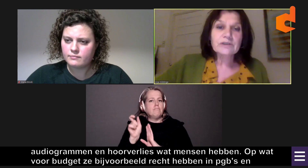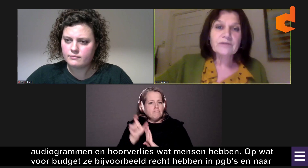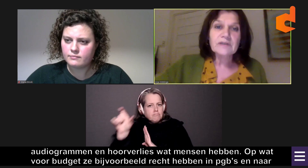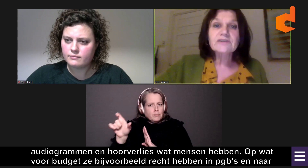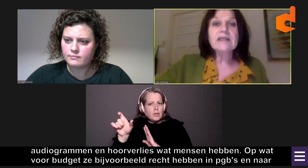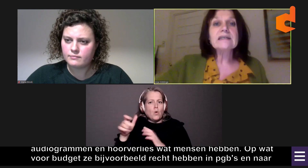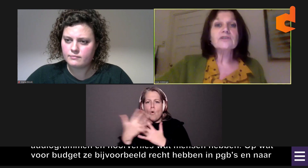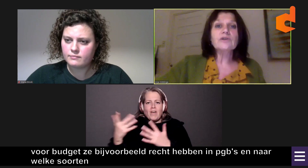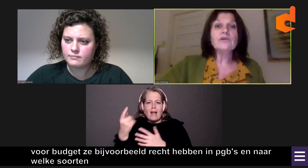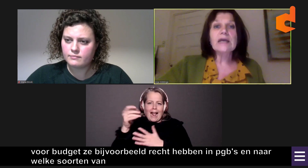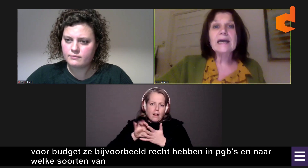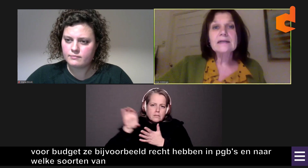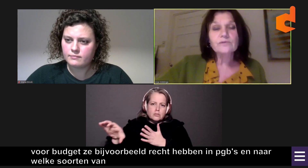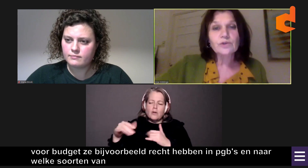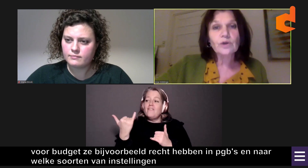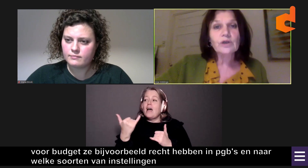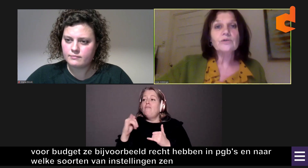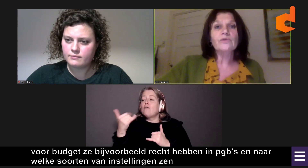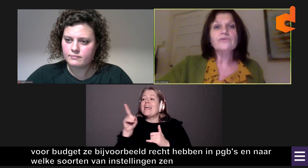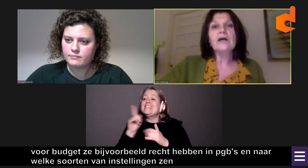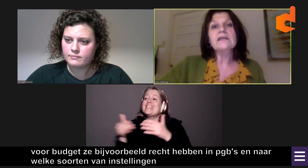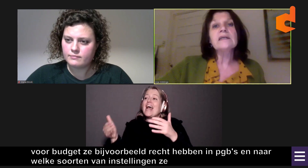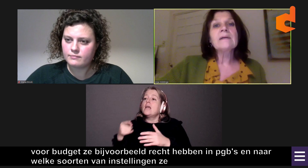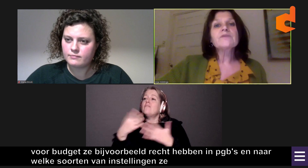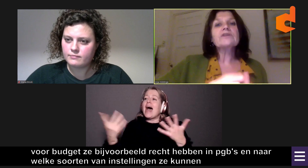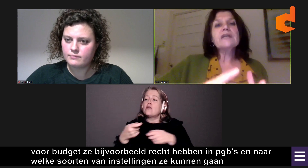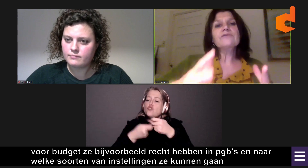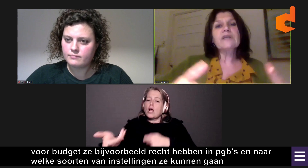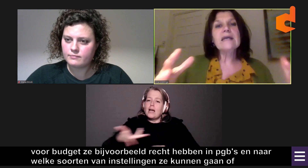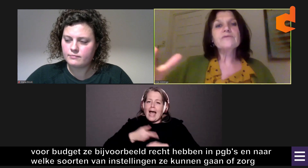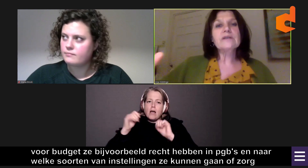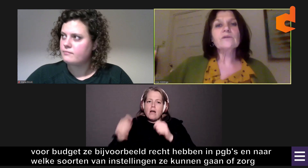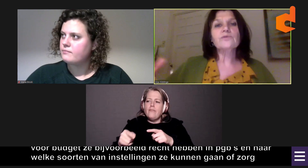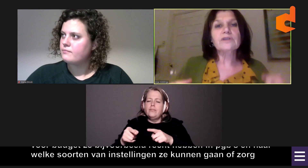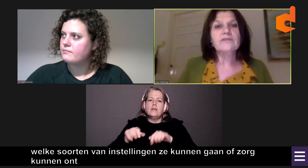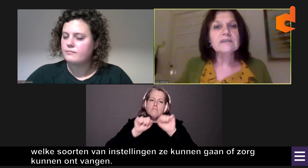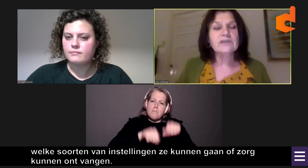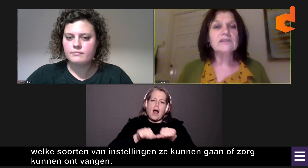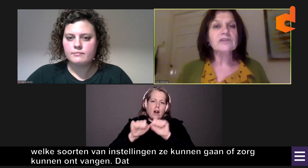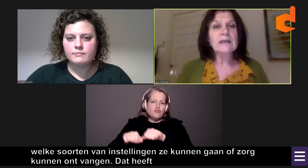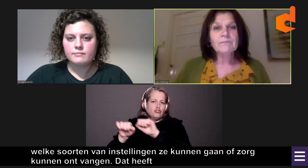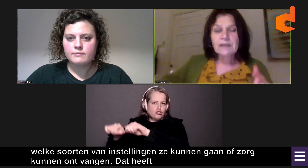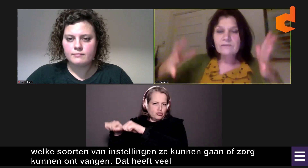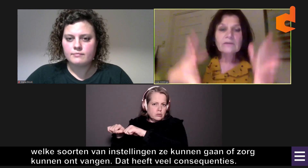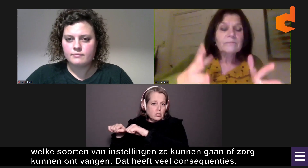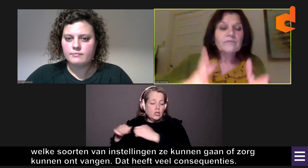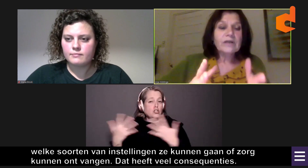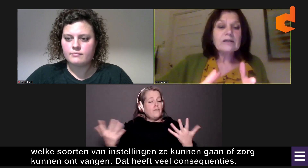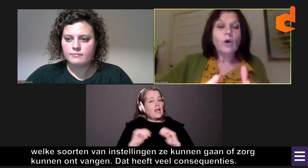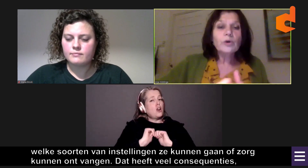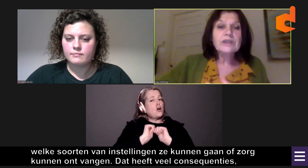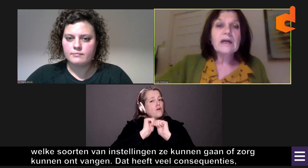soorten van instellingen ze kunnen gaan... of zorg kunnen ontvangen. Dus dat heeft heel veel consequenties... in